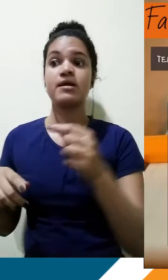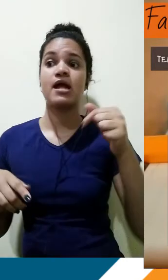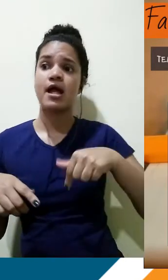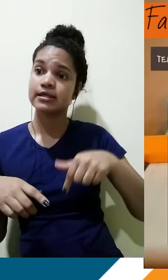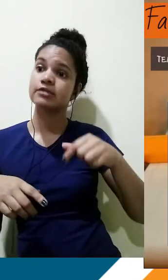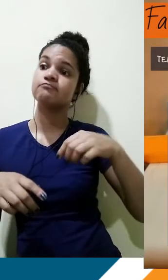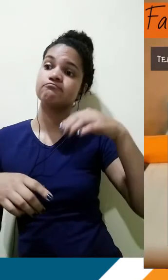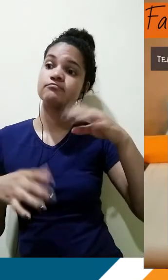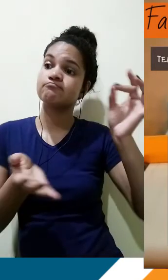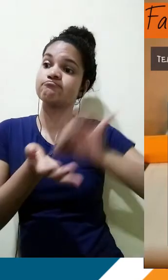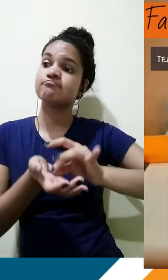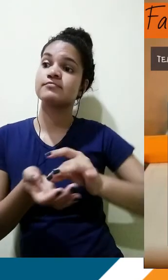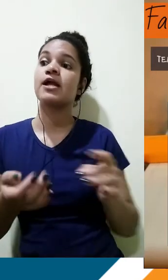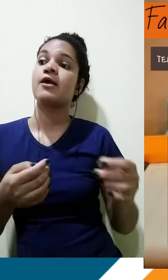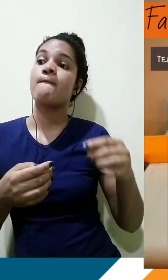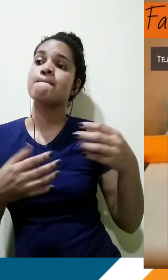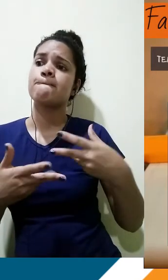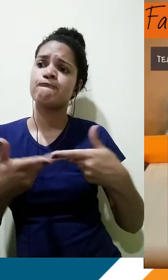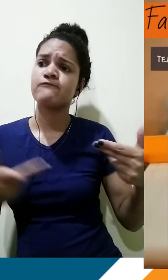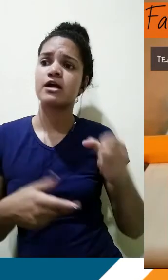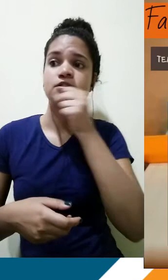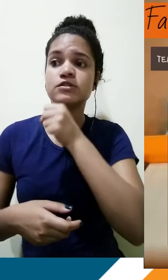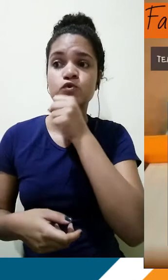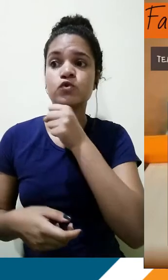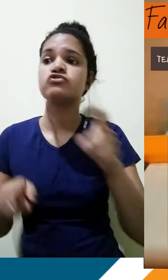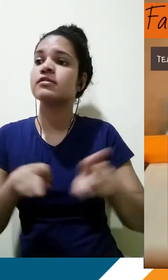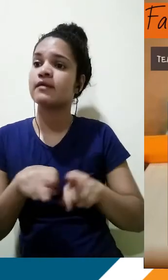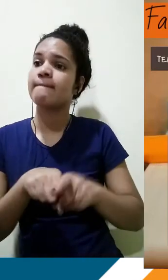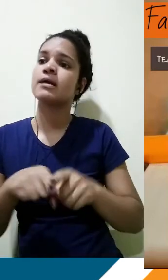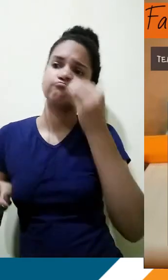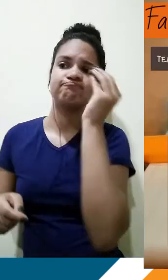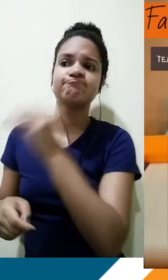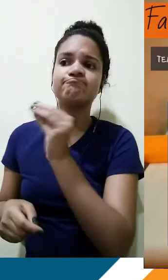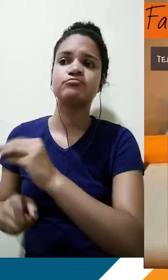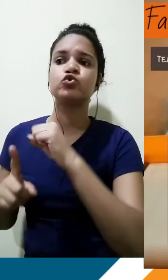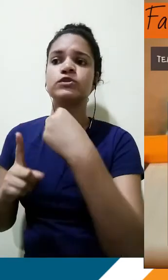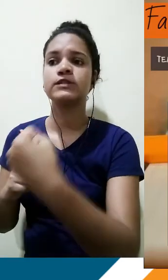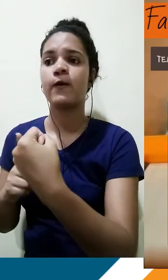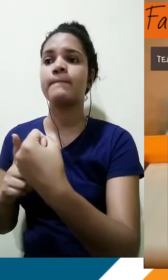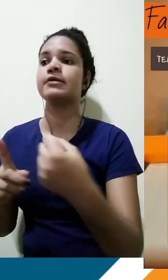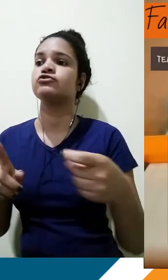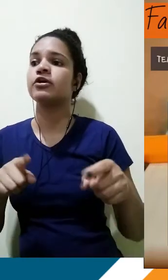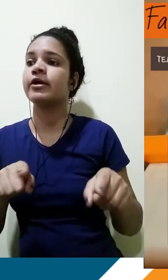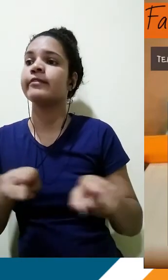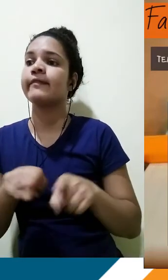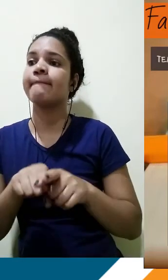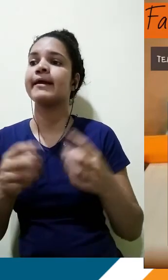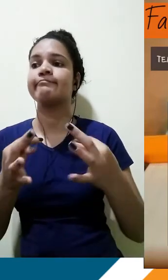socialmente, sofrem ainda com o analfabetismo tecnológico, desafio que assola o país. Diante desse panorama, é fundamental